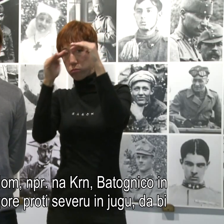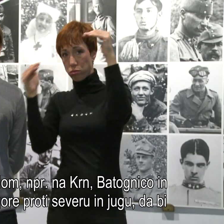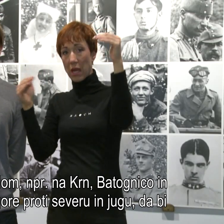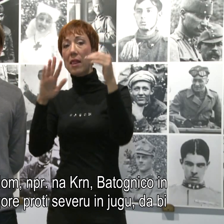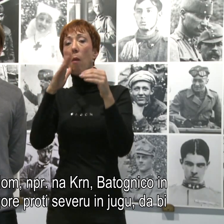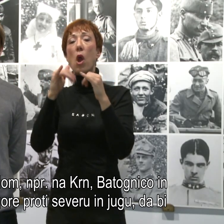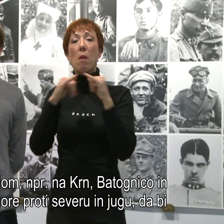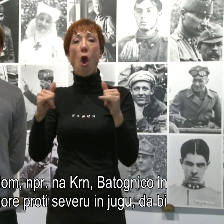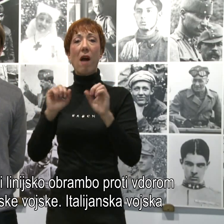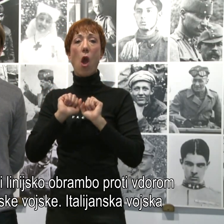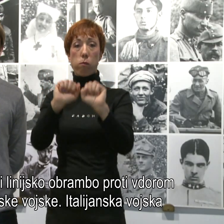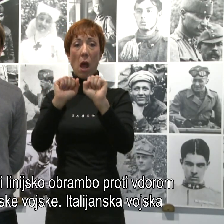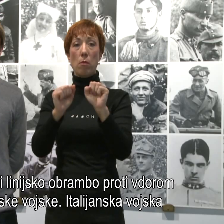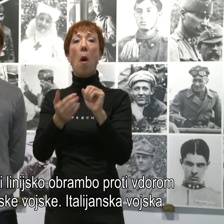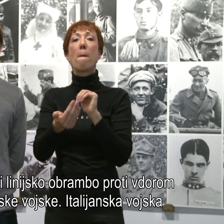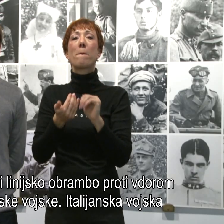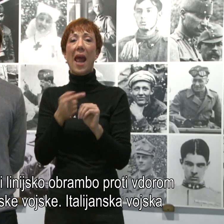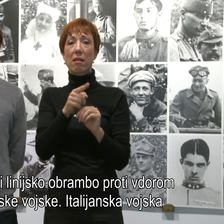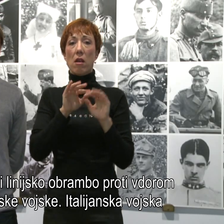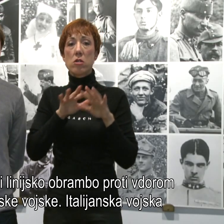predirajočimi četami italijanske vojske.